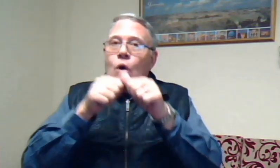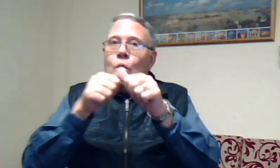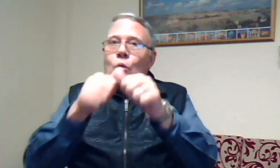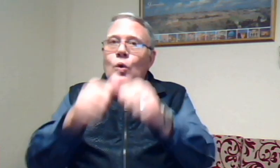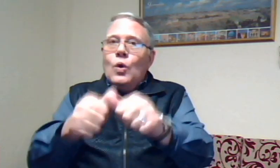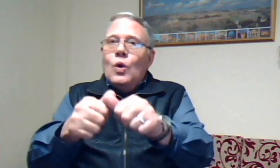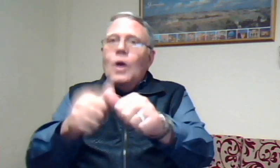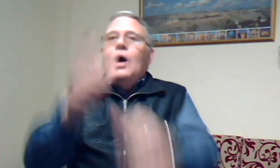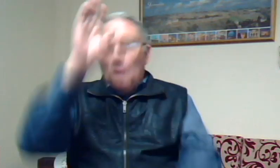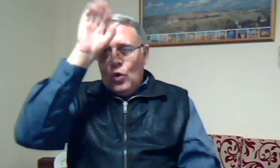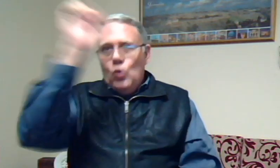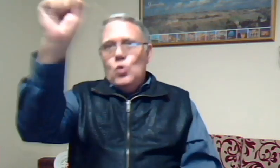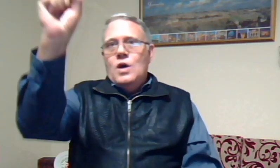gloe